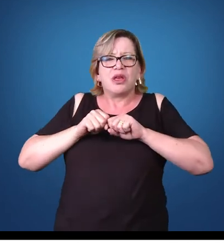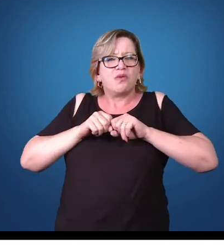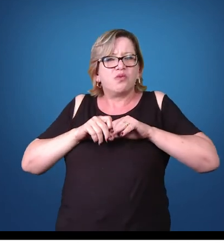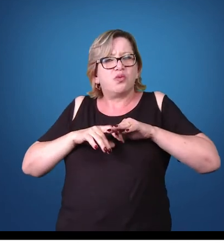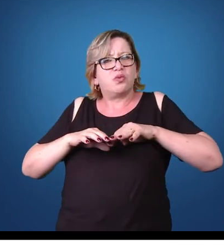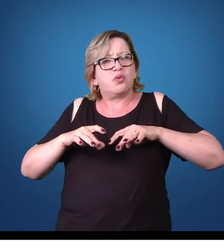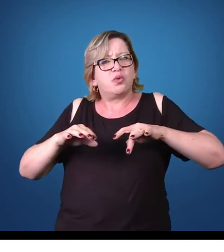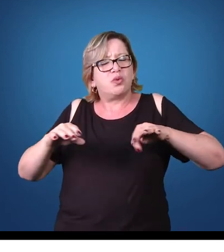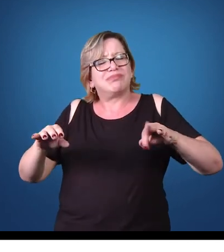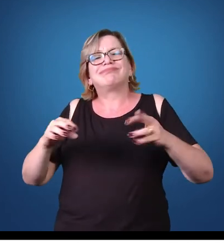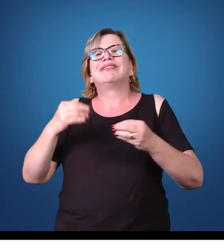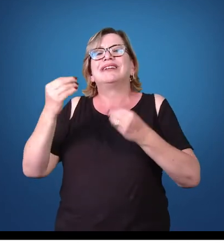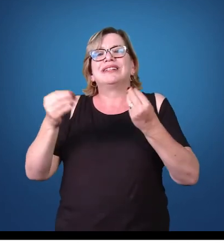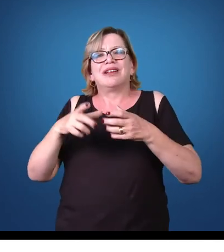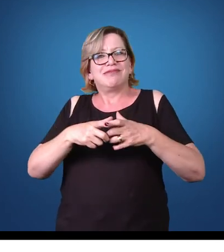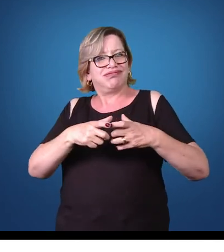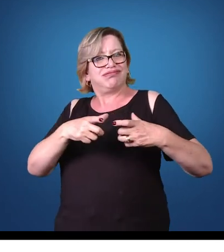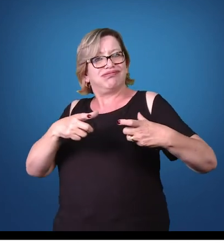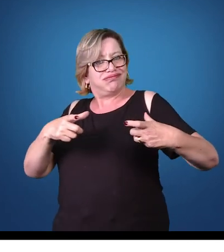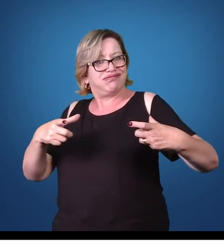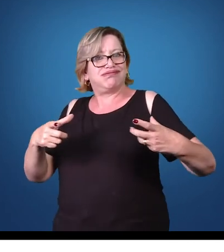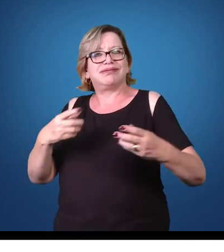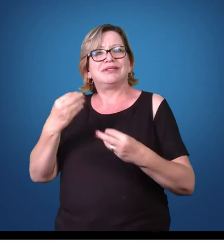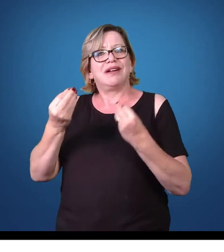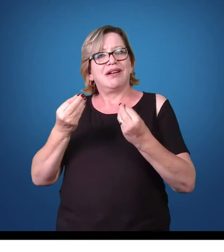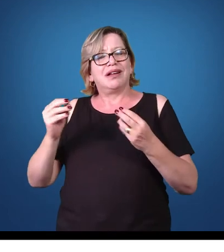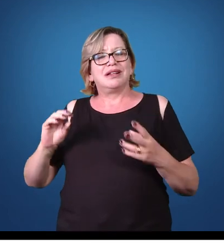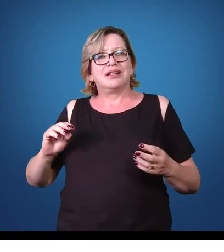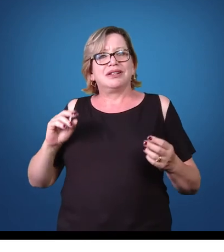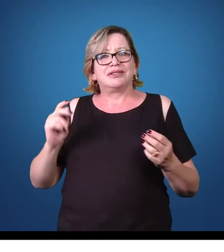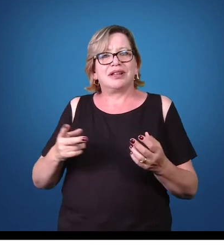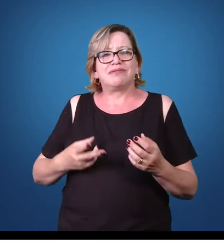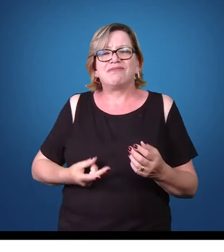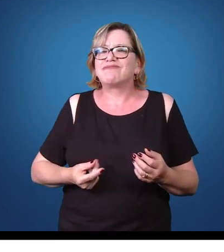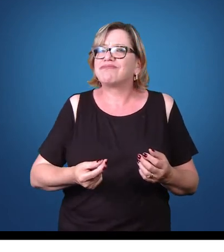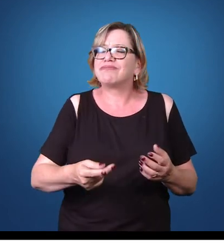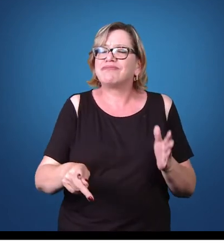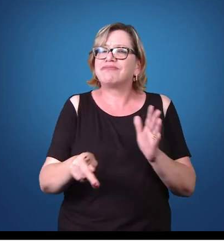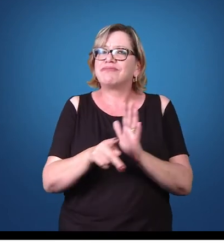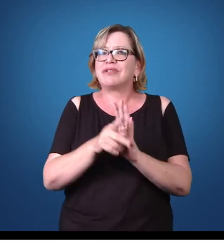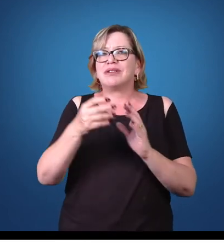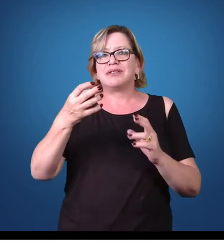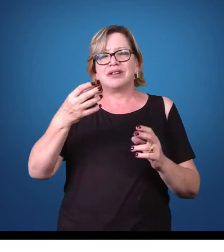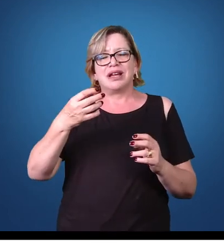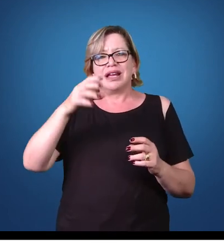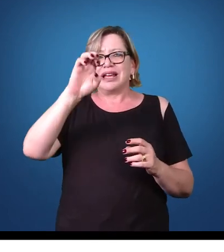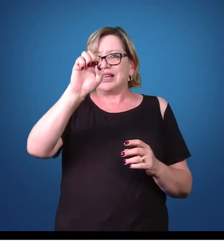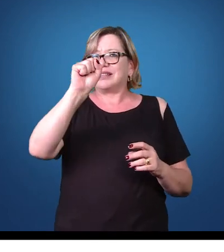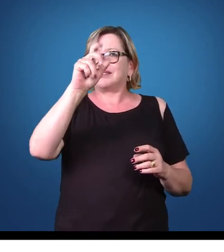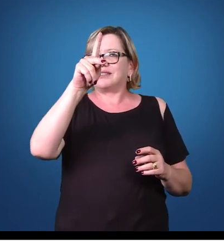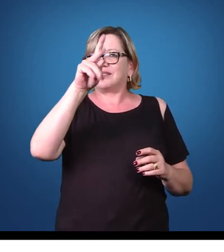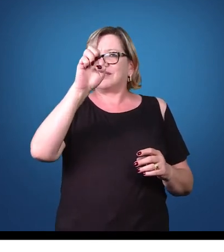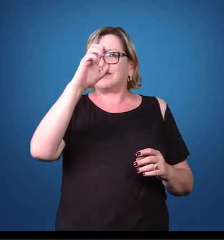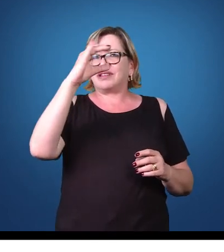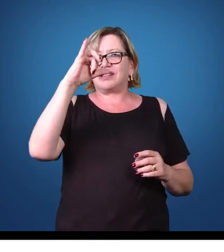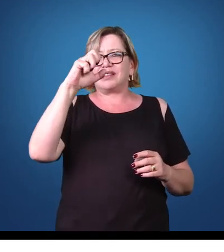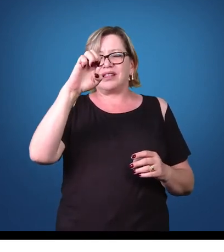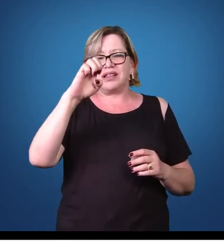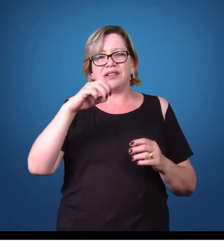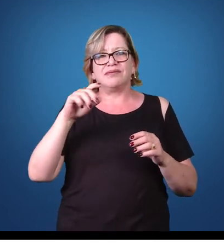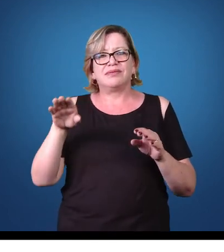no meio e aumentar a perpetuação da espécie. Além disso, existem outras